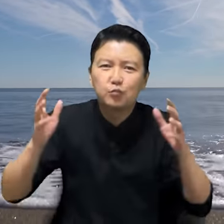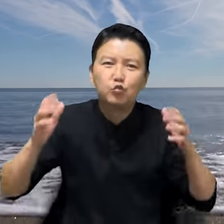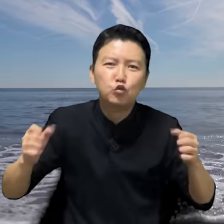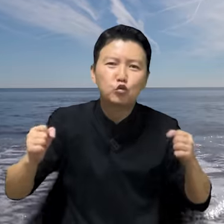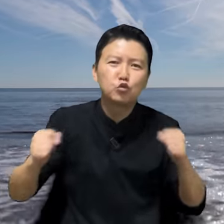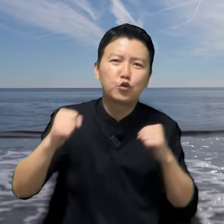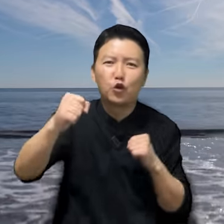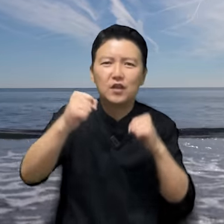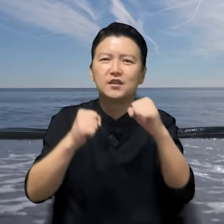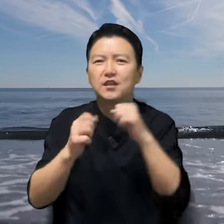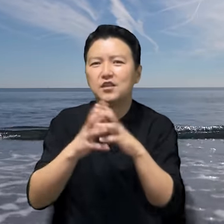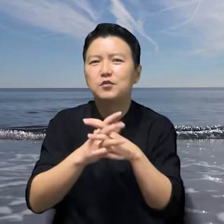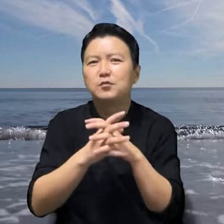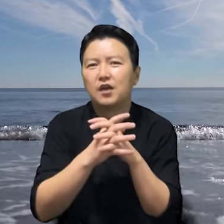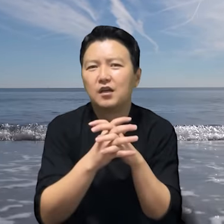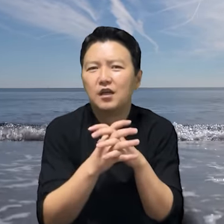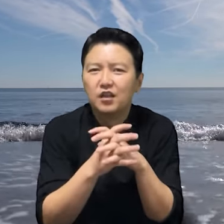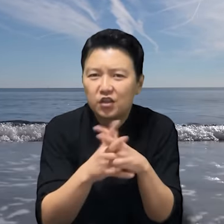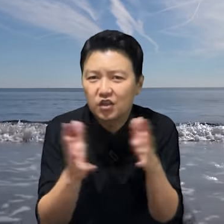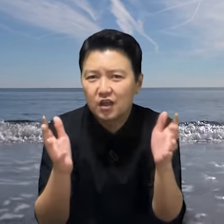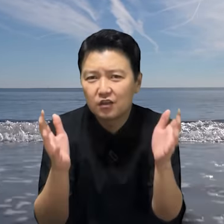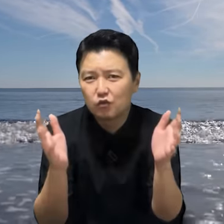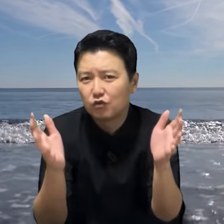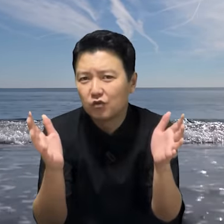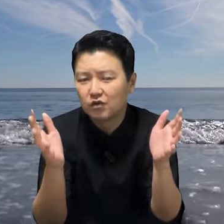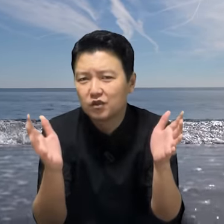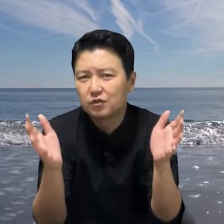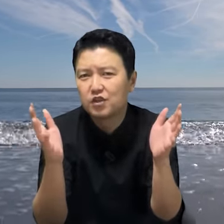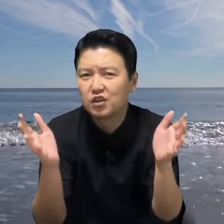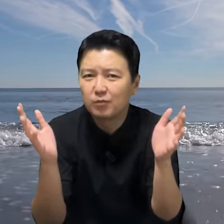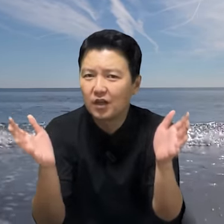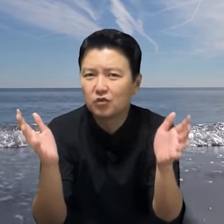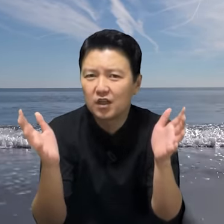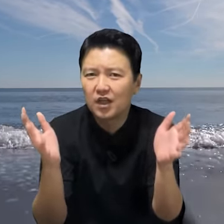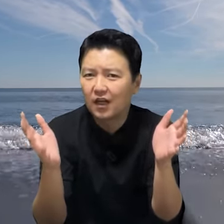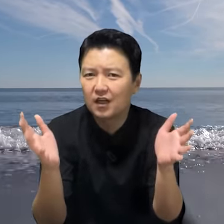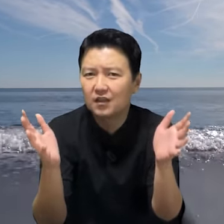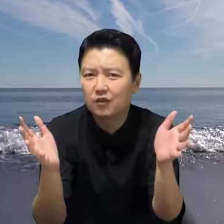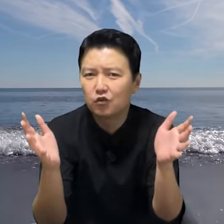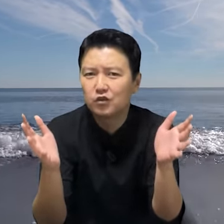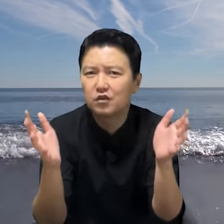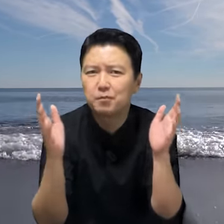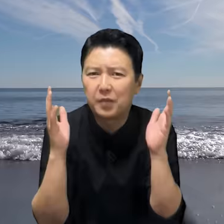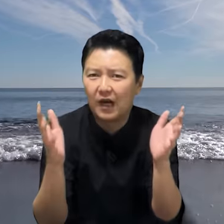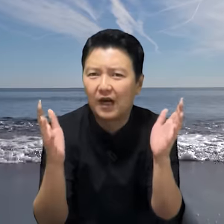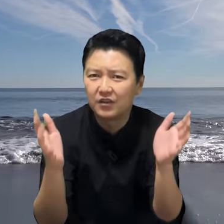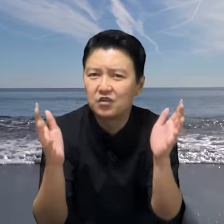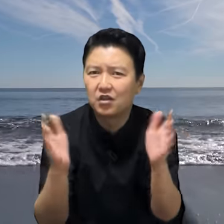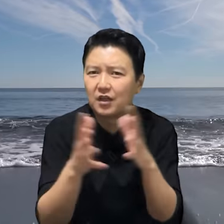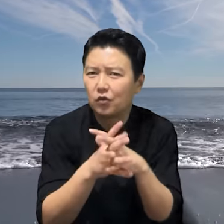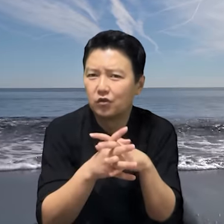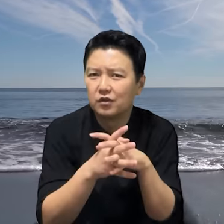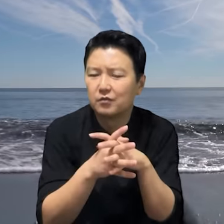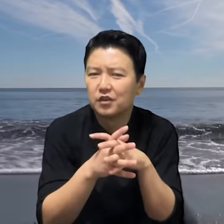무술교관이란 이 놈아 시칼이 두려워서 지금 지마누라가 강간당하고 있는 걸 빤히 쳐다보고 있는 겁니다.